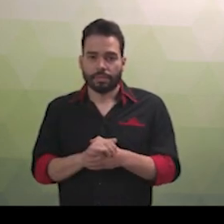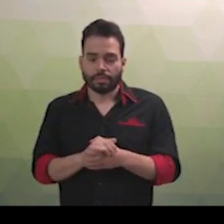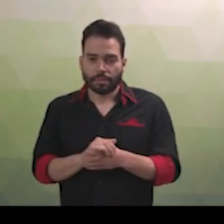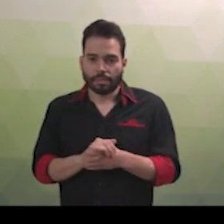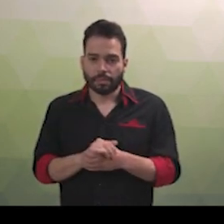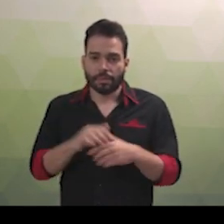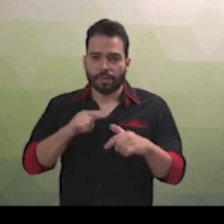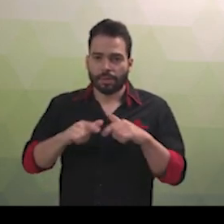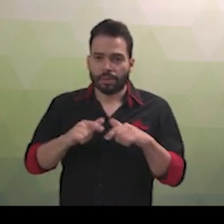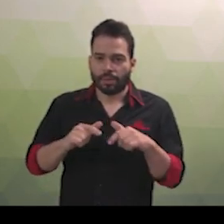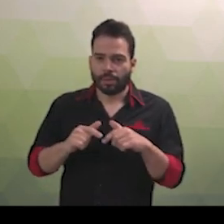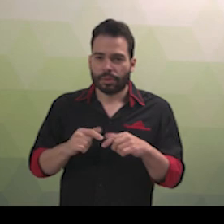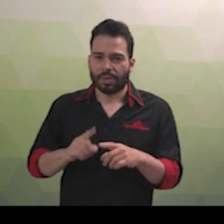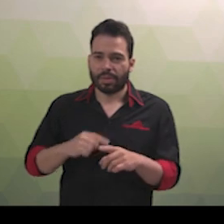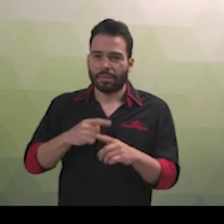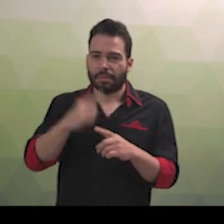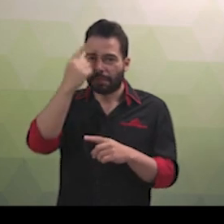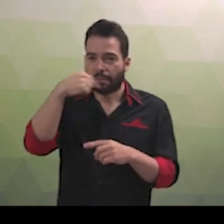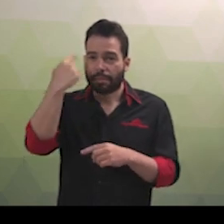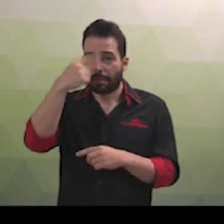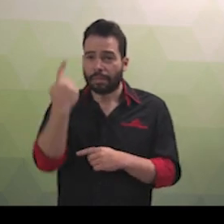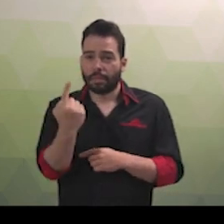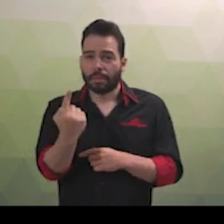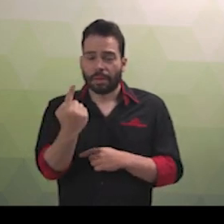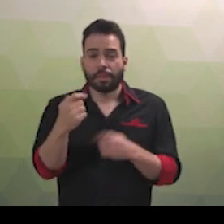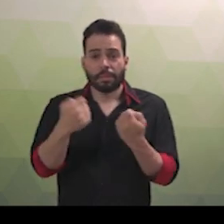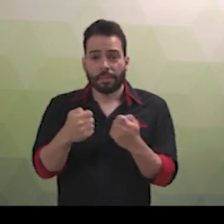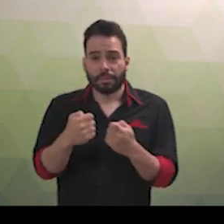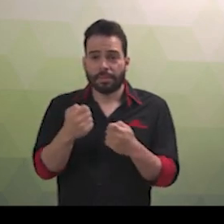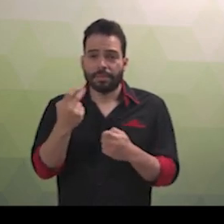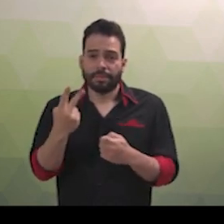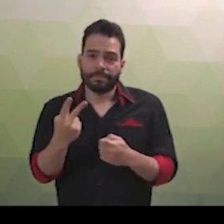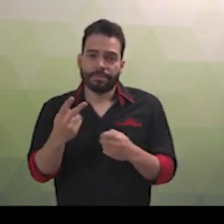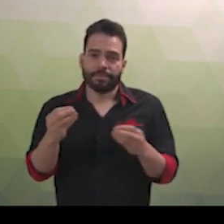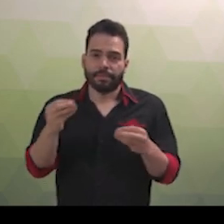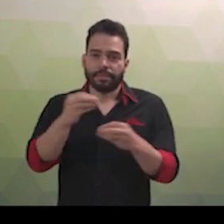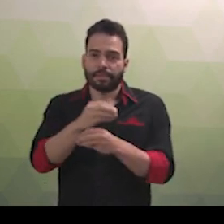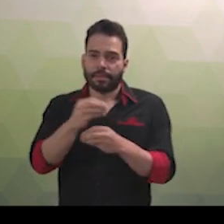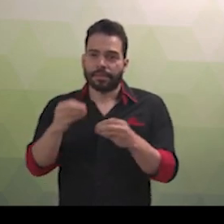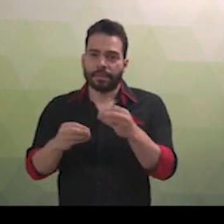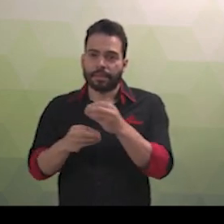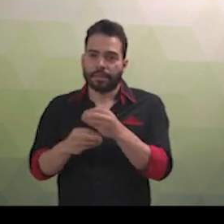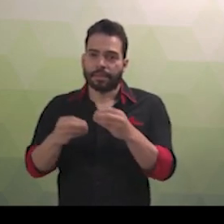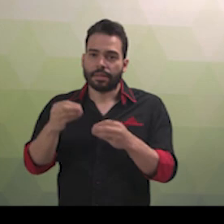hora de duração deverá ser realizado em regime de revezamento, com no mínimo dois profissionais.